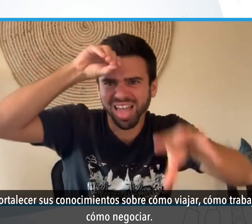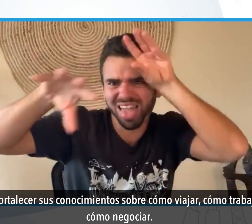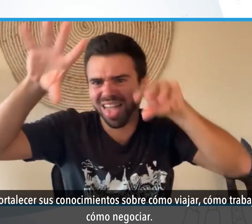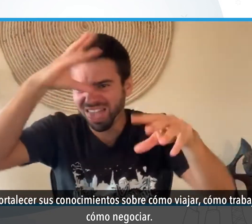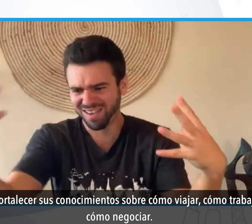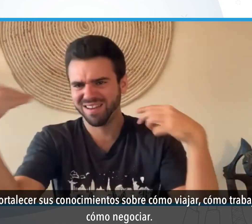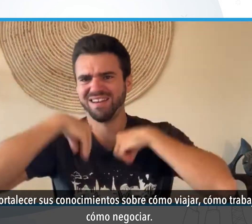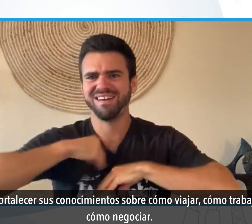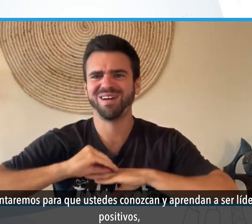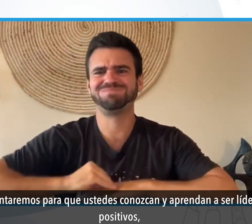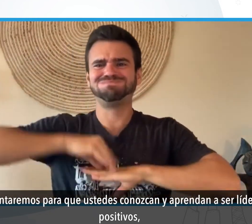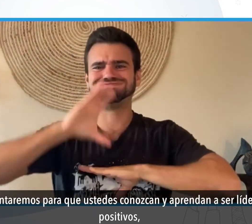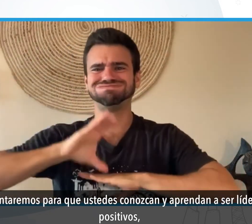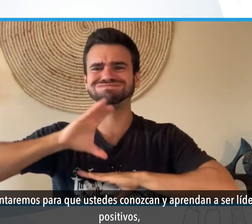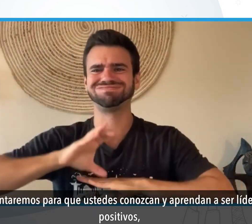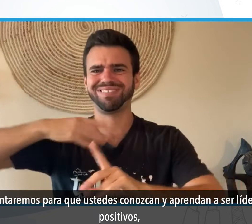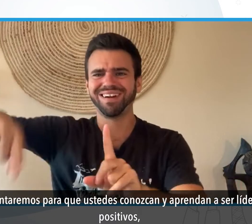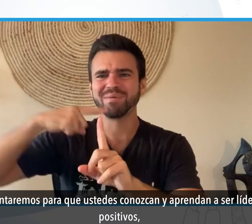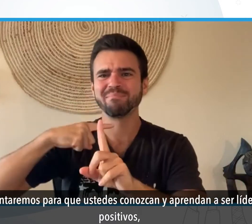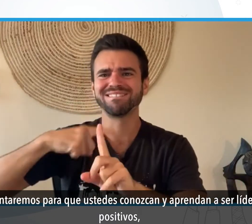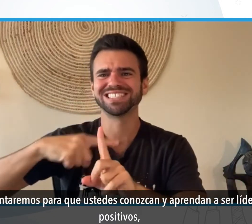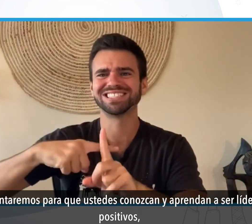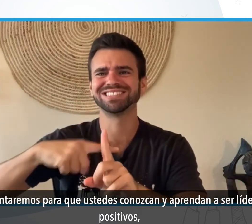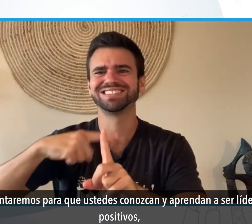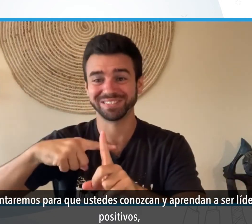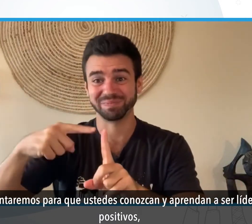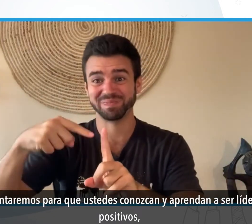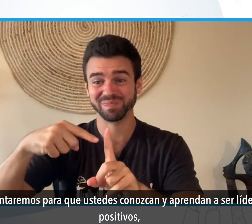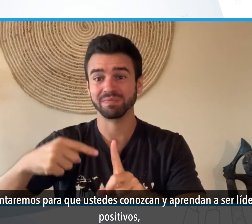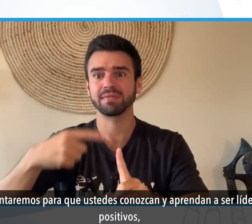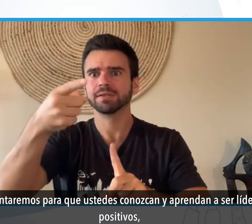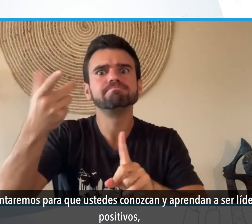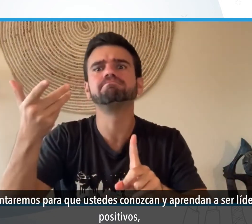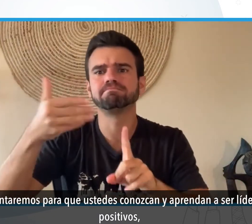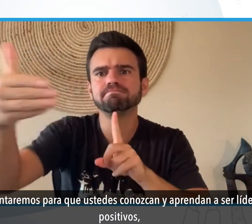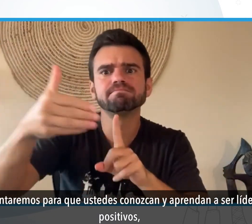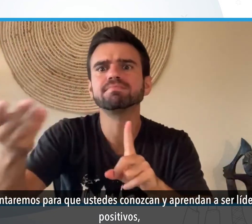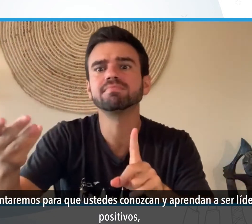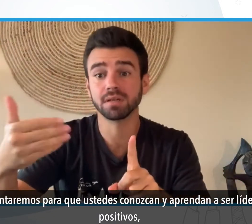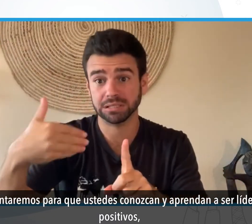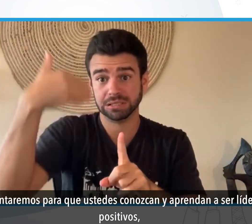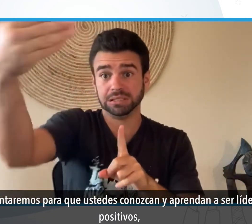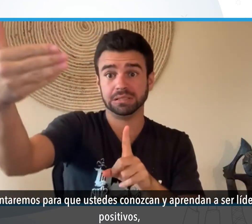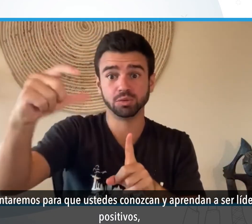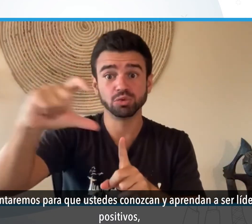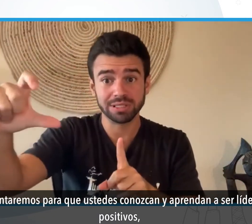negociar. Les contaremos para que ustedes conozcan y aprendan a ser líderes positivos